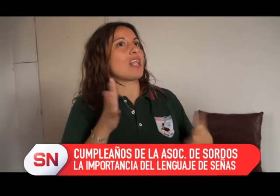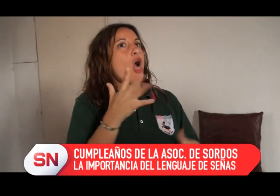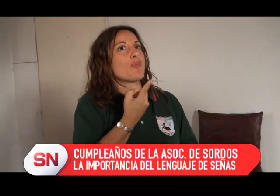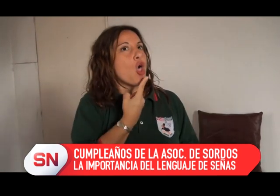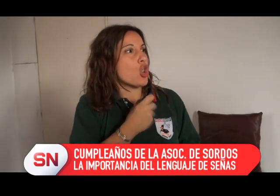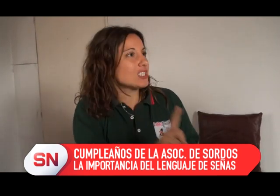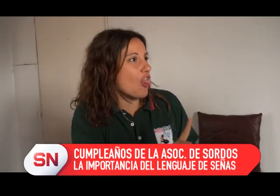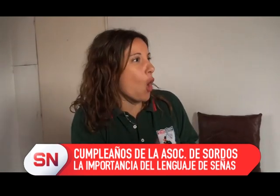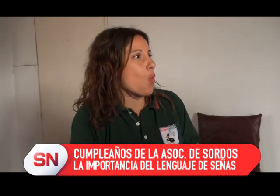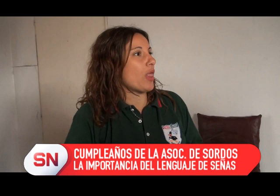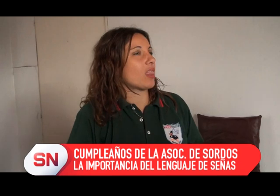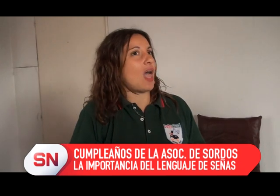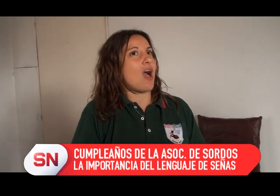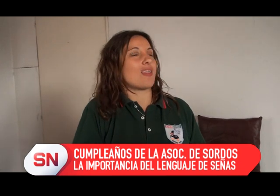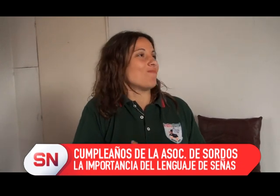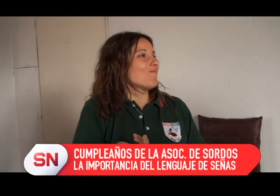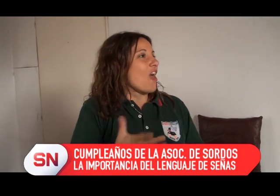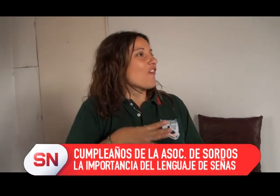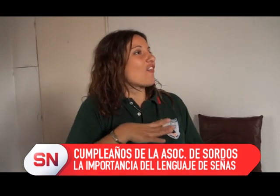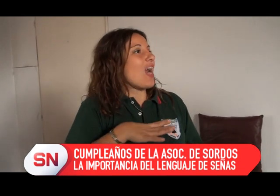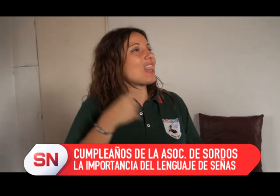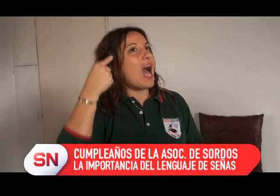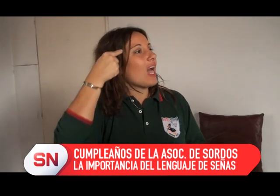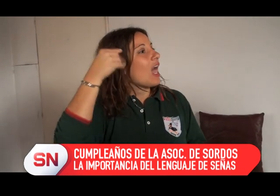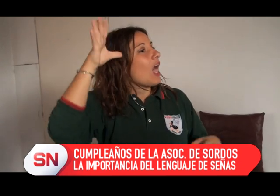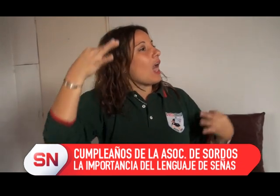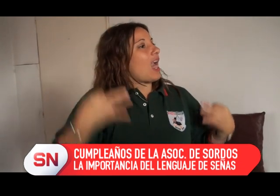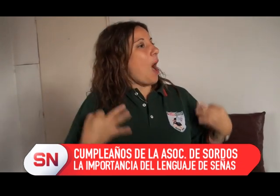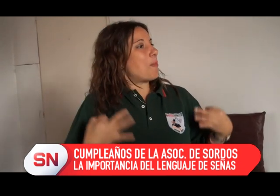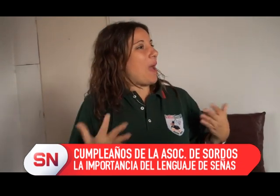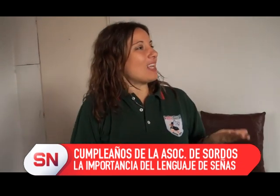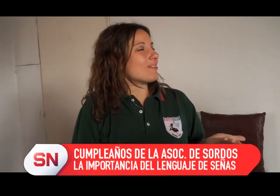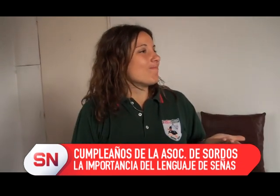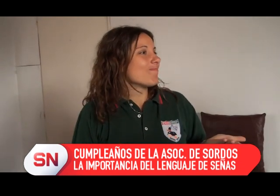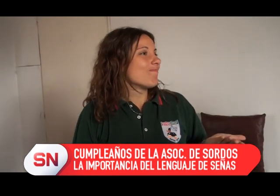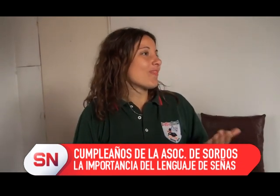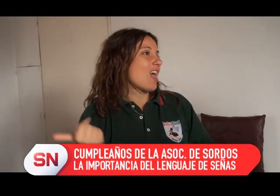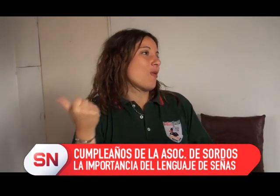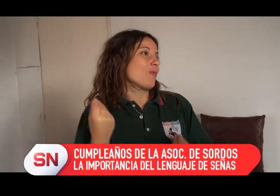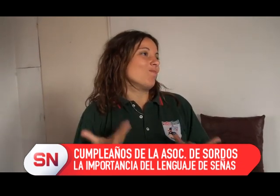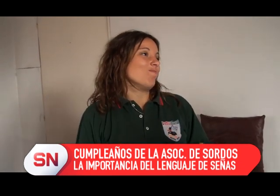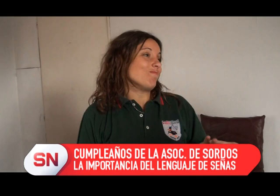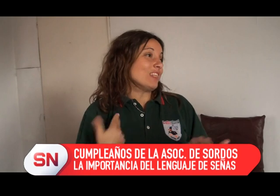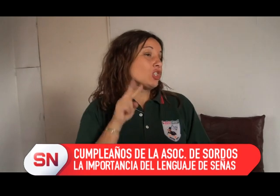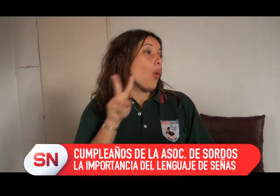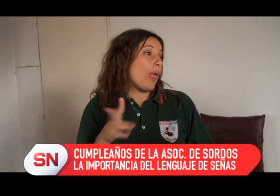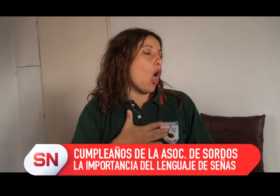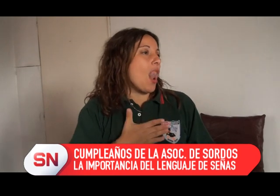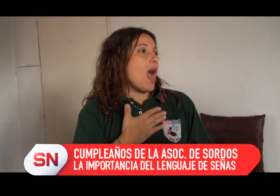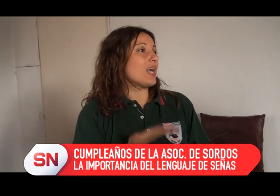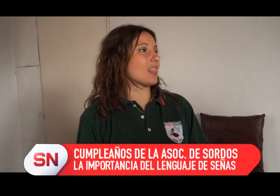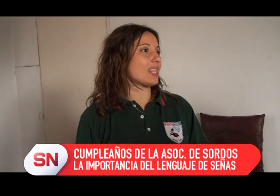lo enseñan, que esté bien. Sí, no, no es fácil, dice ella. Claro, tiene que ser una persona